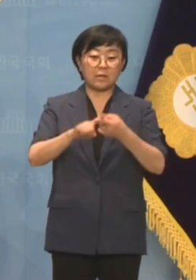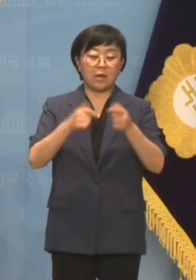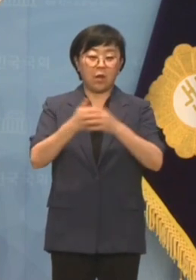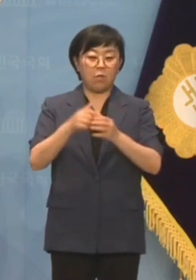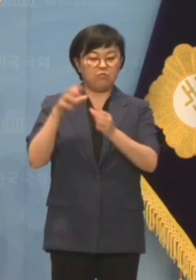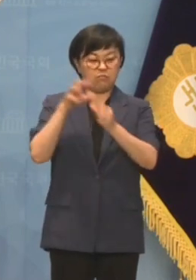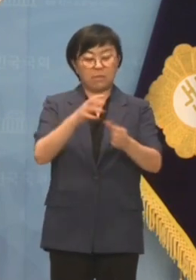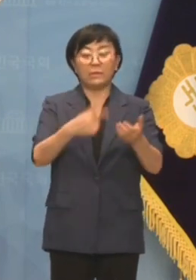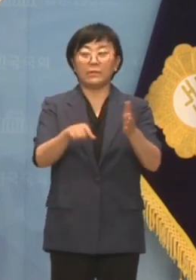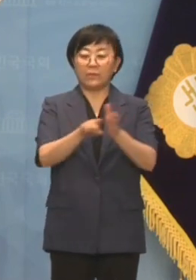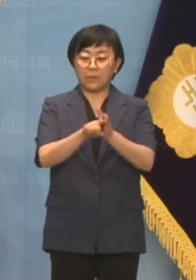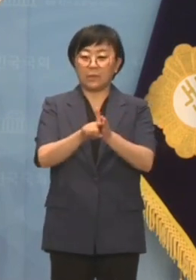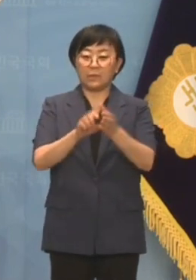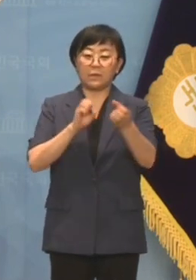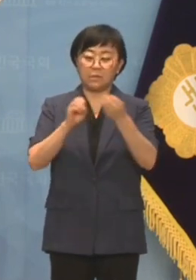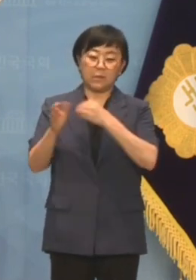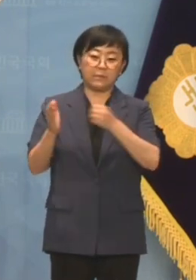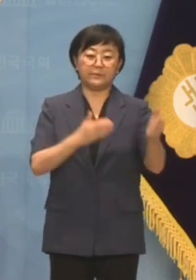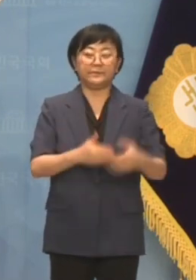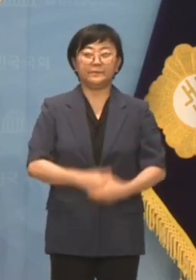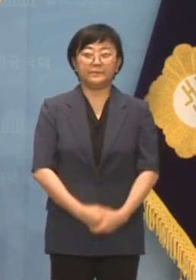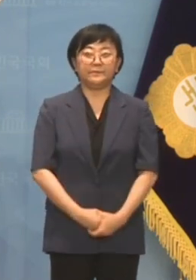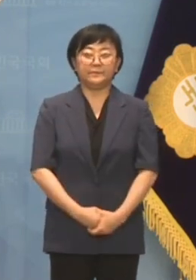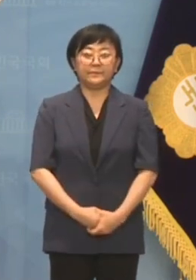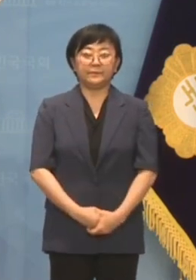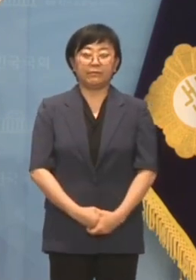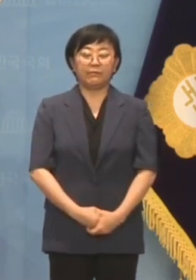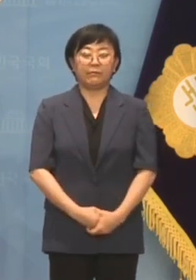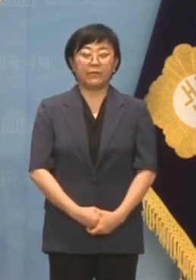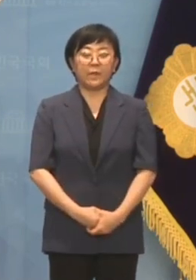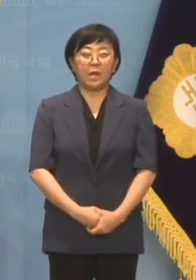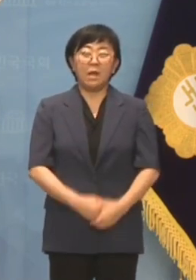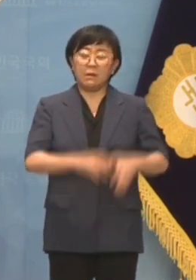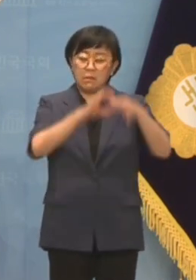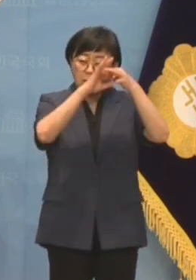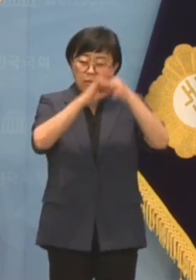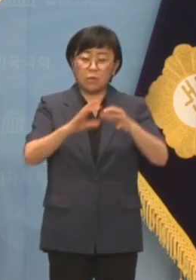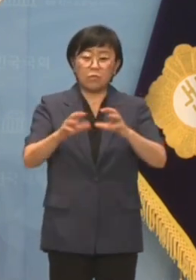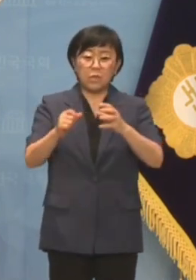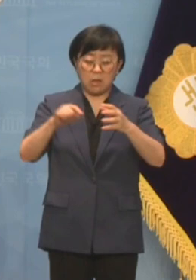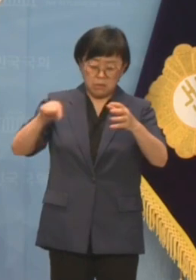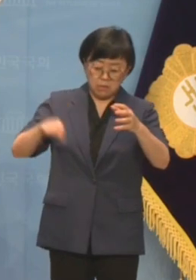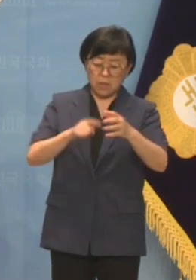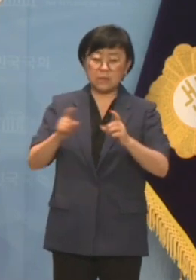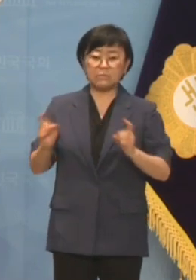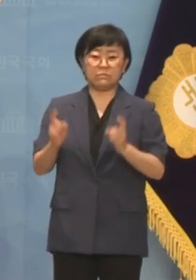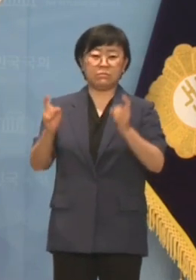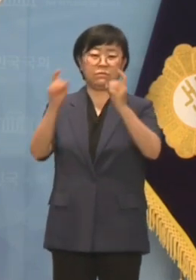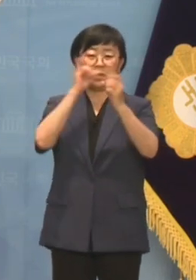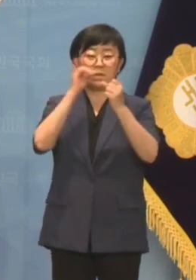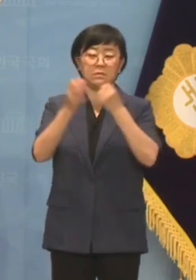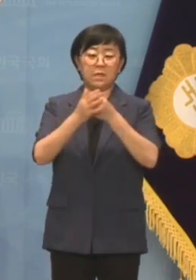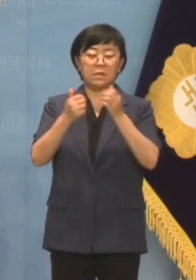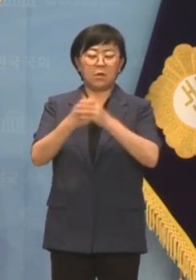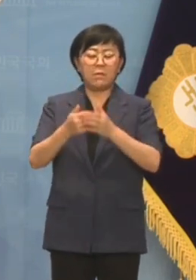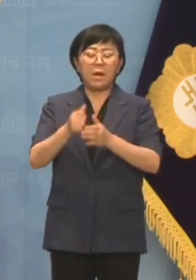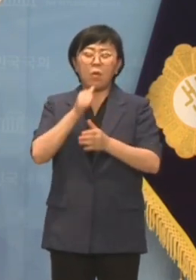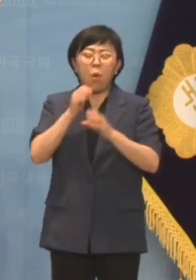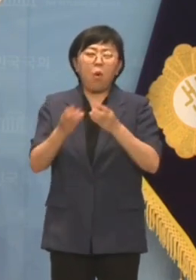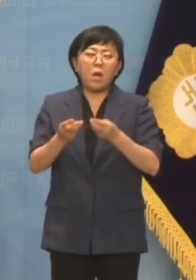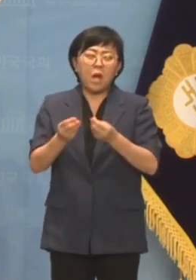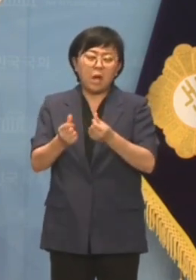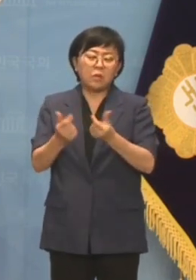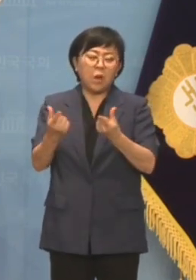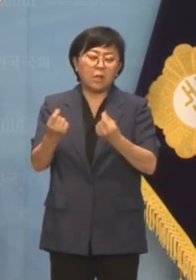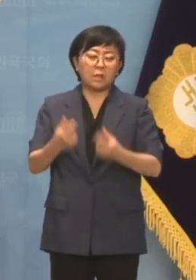받으려는 것인지 답하기 바랍니다. 나날이 격화되는 국민의힘의 집안싸움을 보면 콩가루 집안이